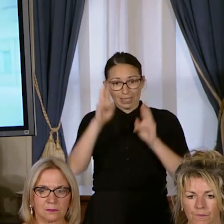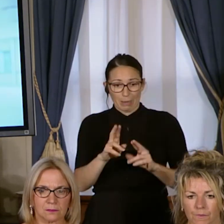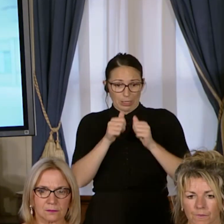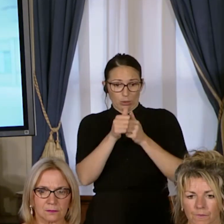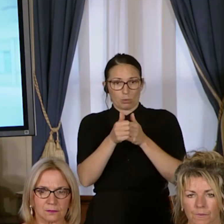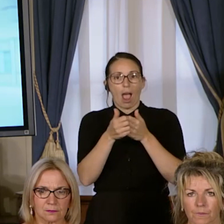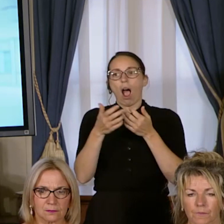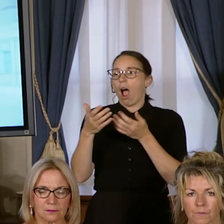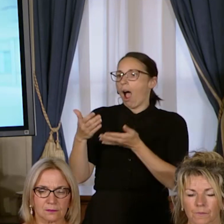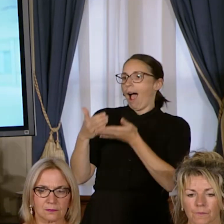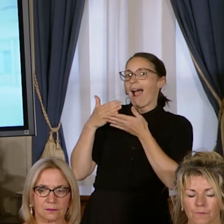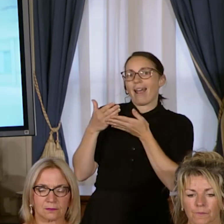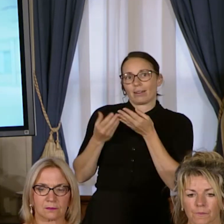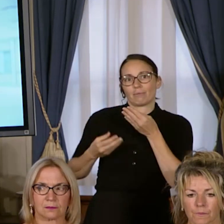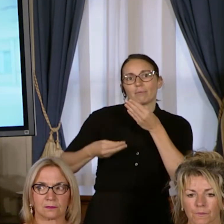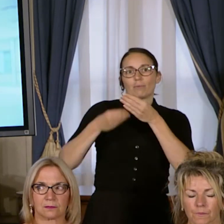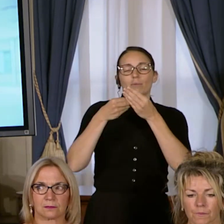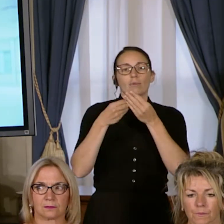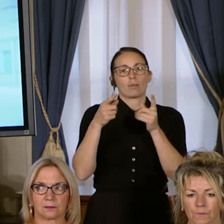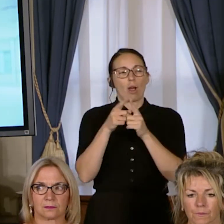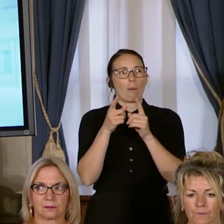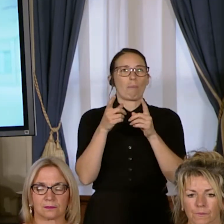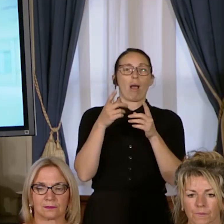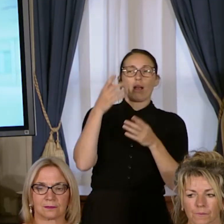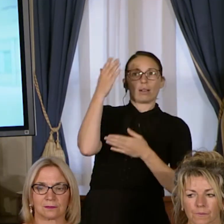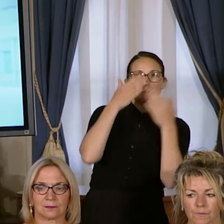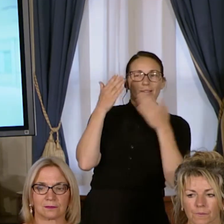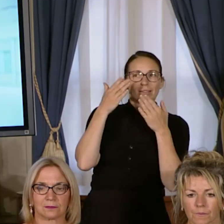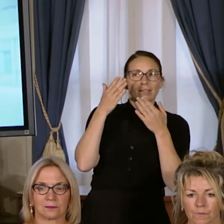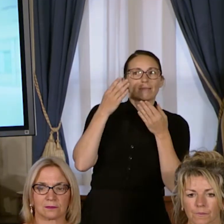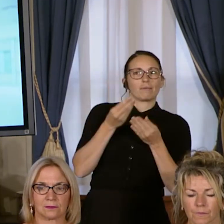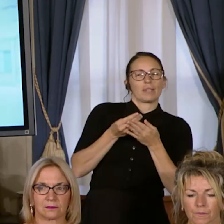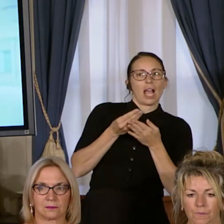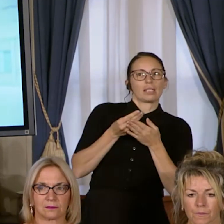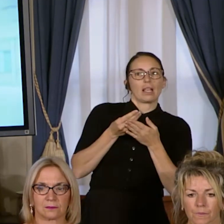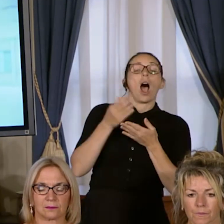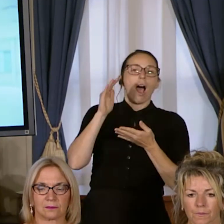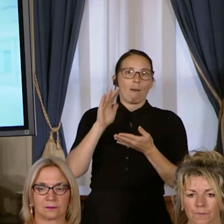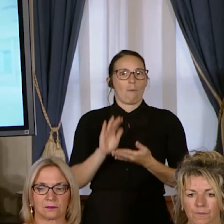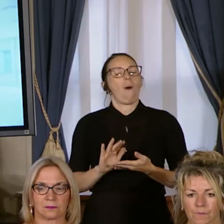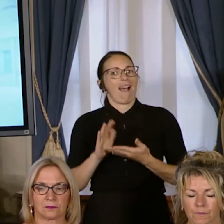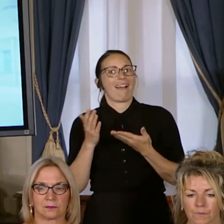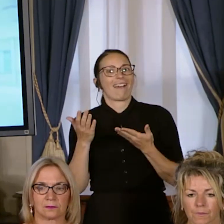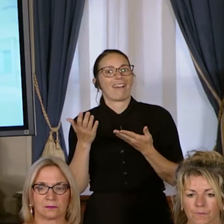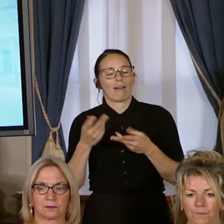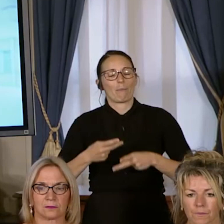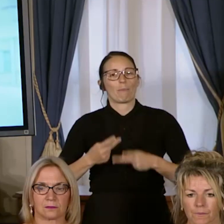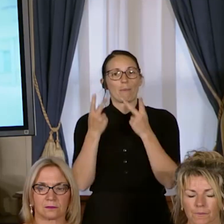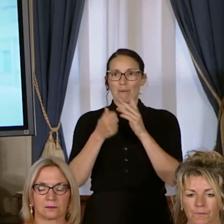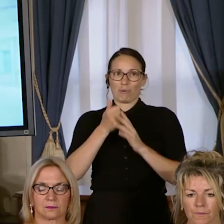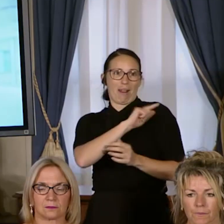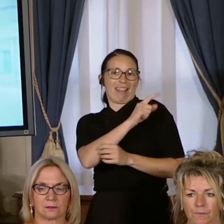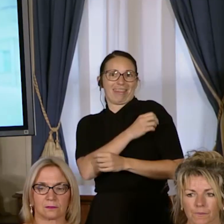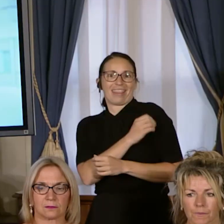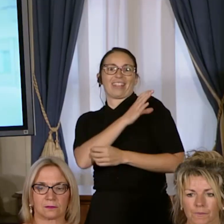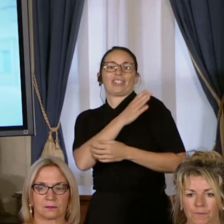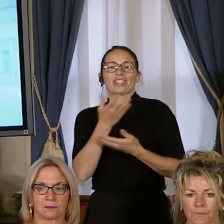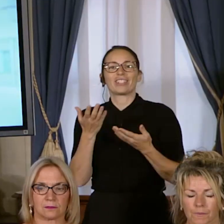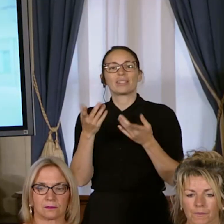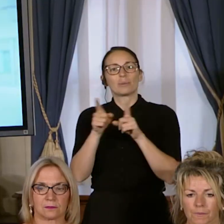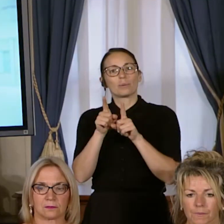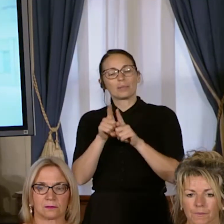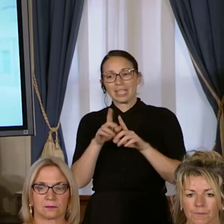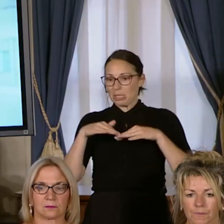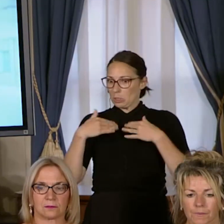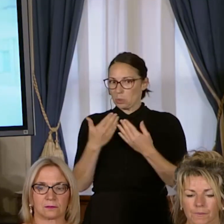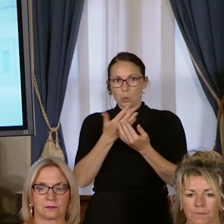donne une aide. Il un souci financier qui est un peu diminué. Puis, ça fait en sorte que ça donne plus d'énergie pour